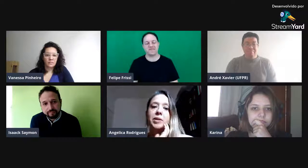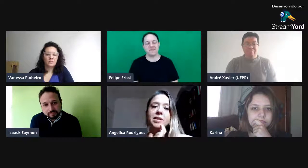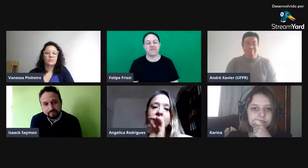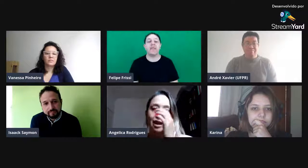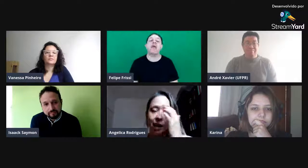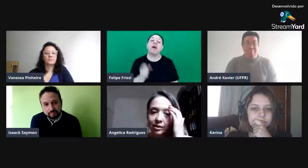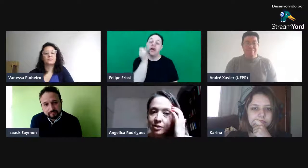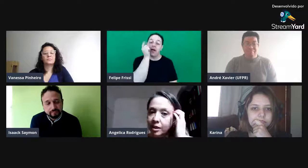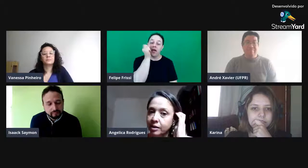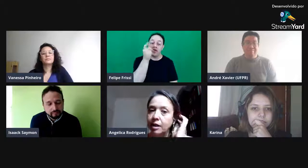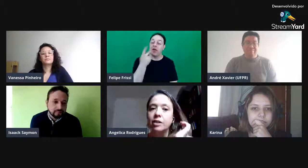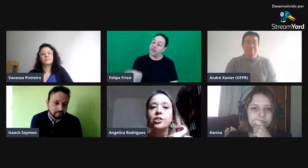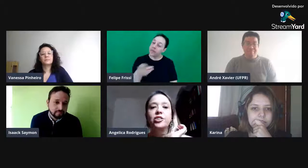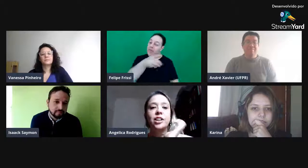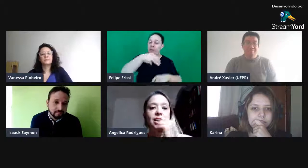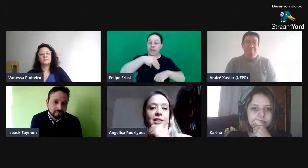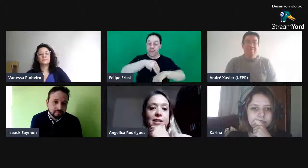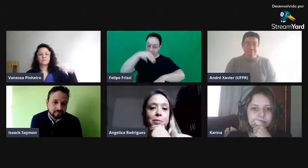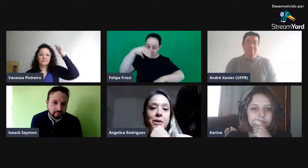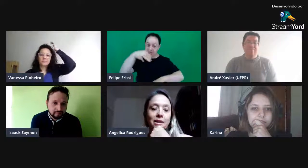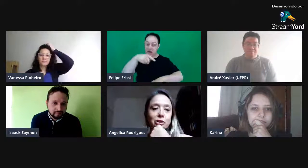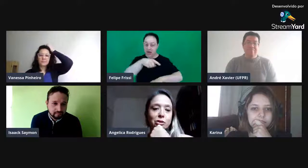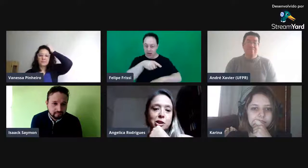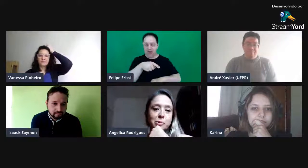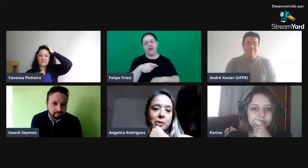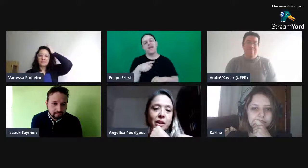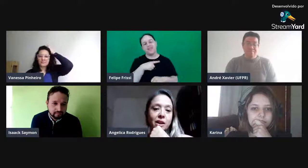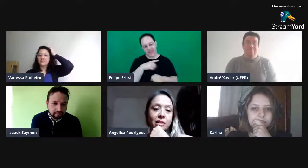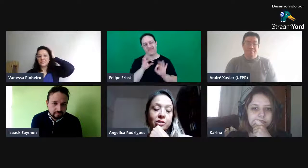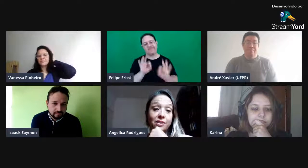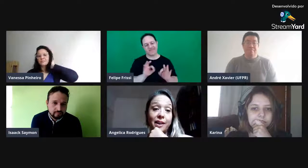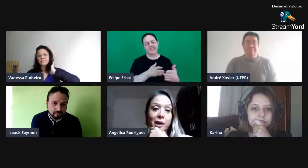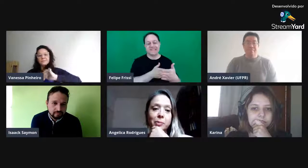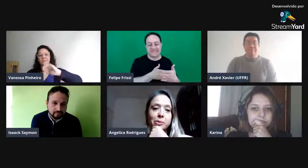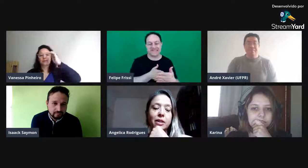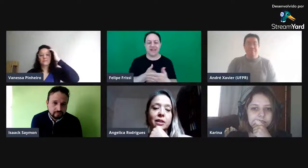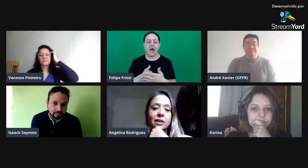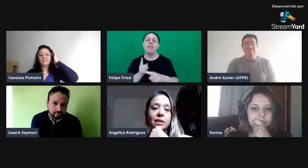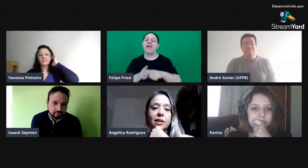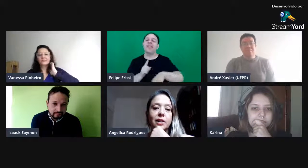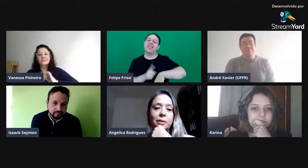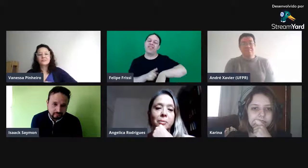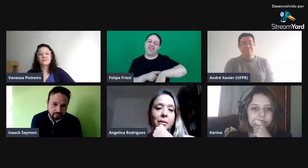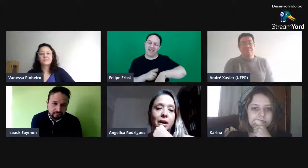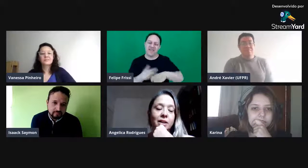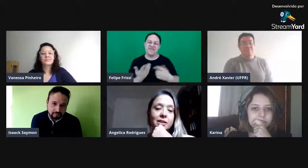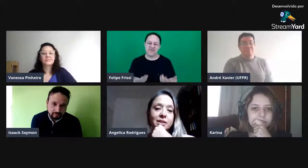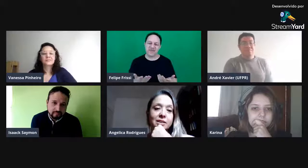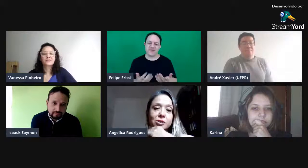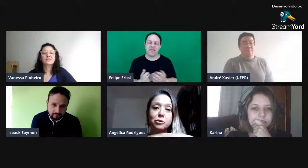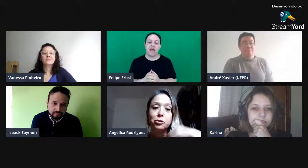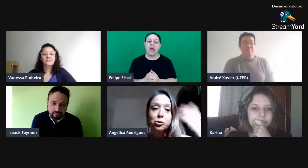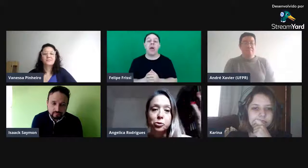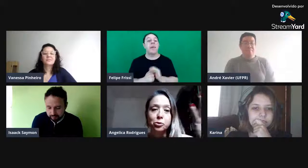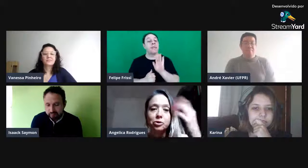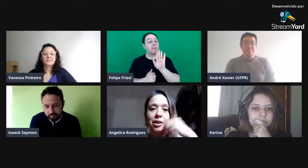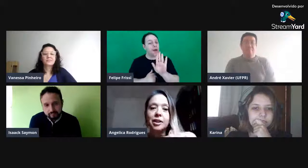mestrado, né, André? A gente tem essas limitações, porque é de tempo, né? Mas, no futuro, né,